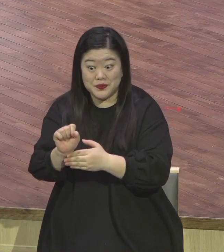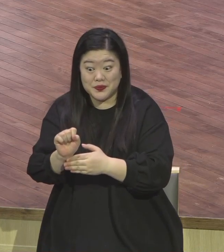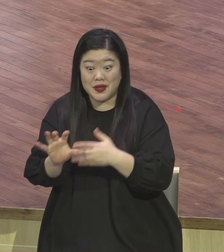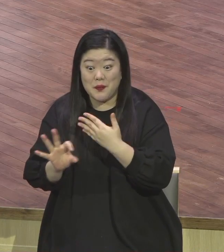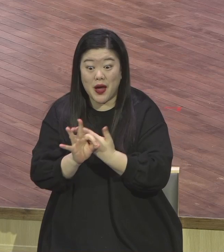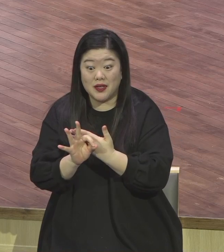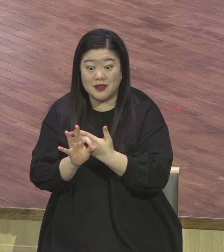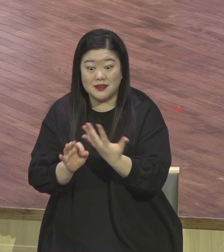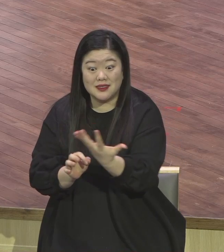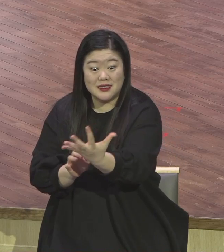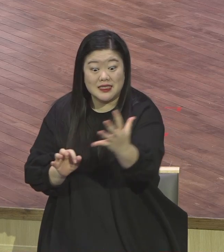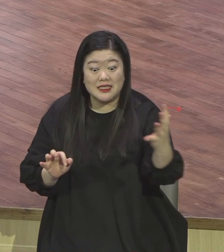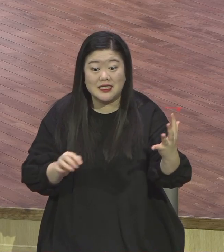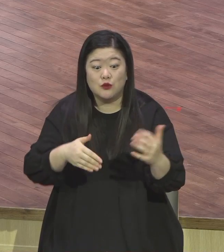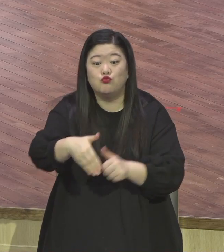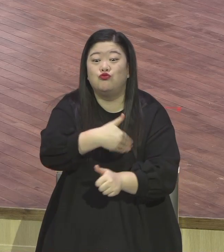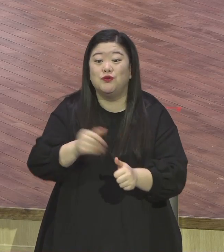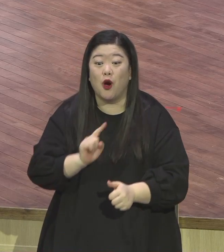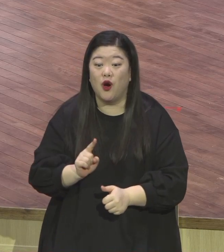만듭니까? 간단합니다. 진단이